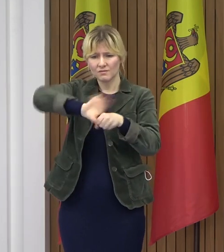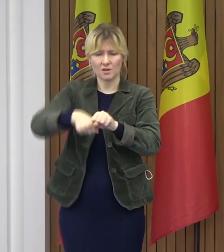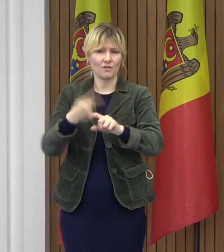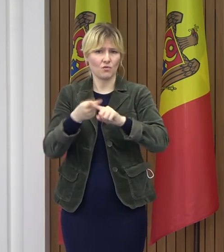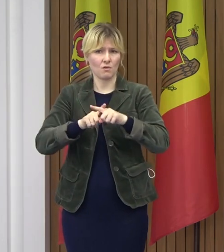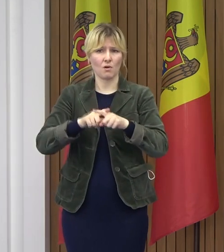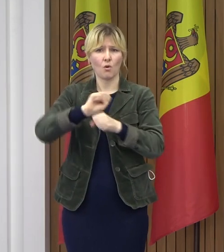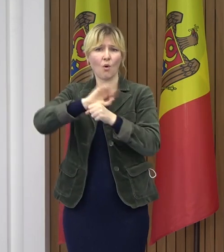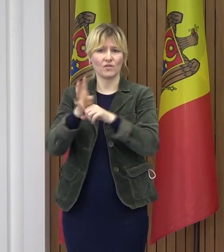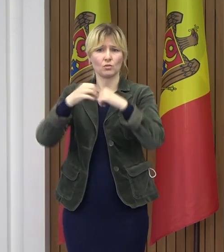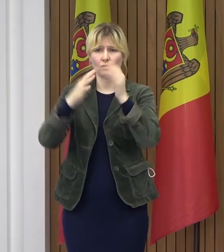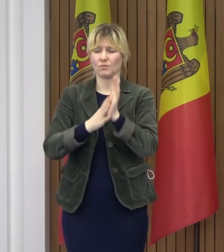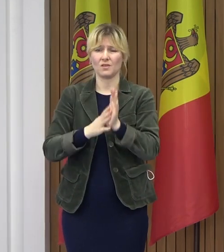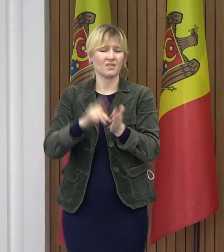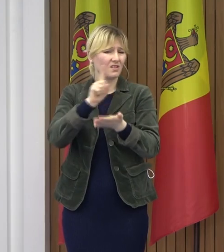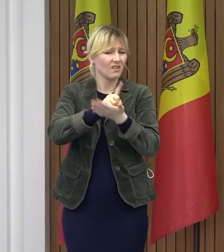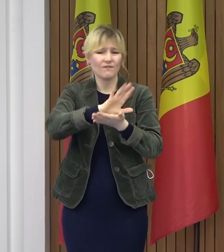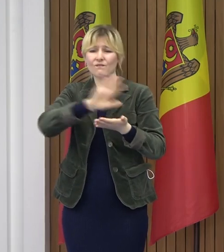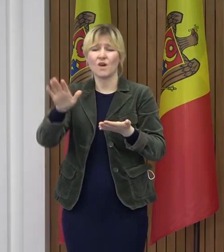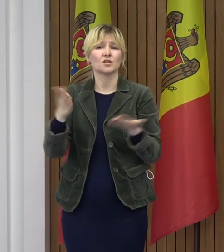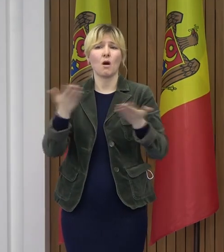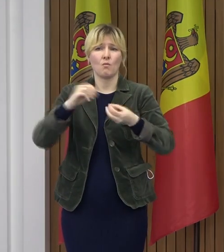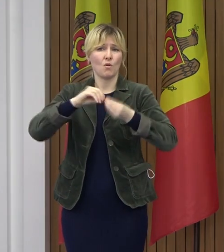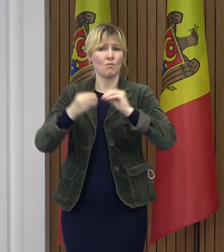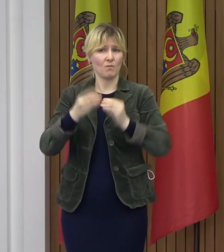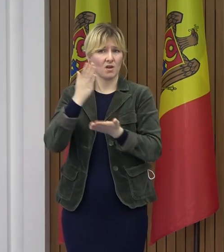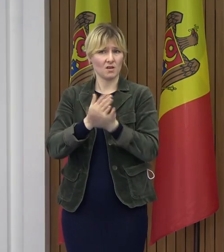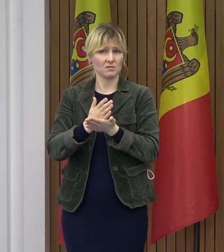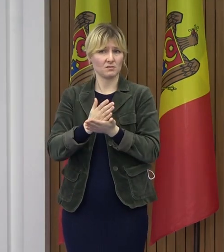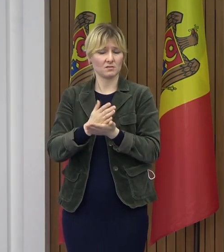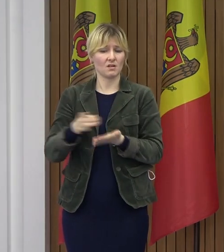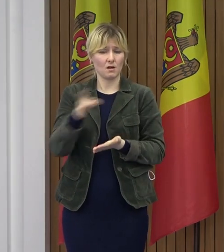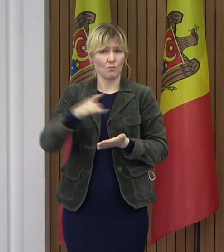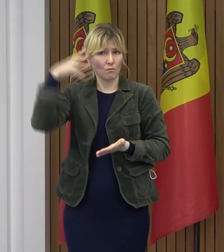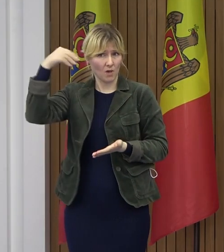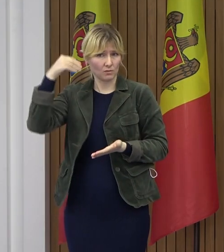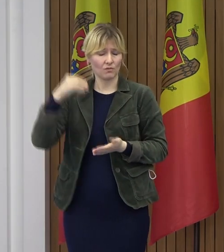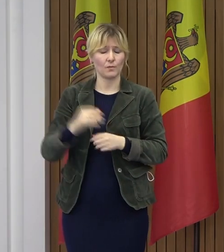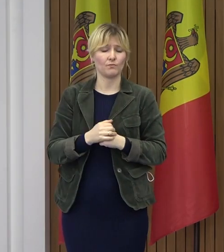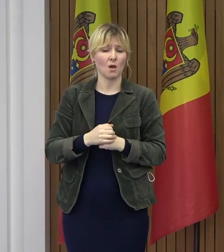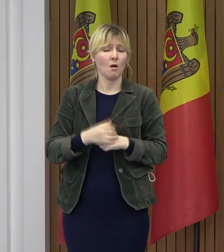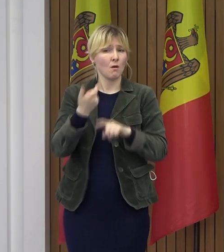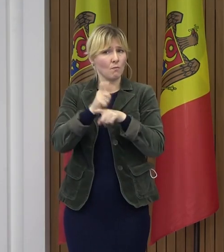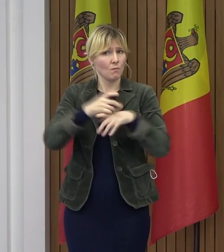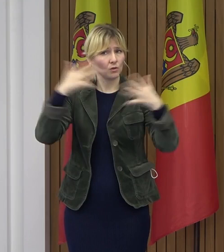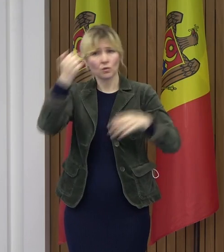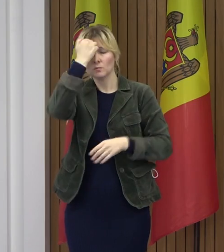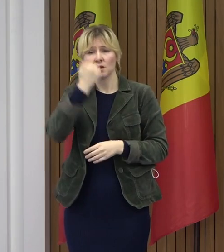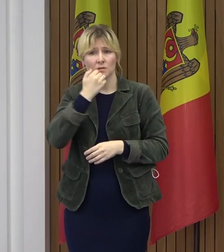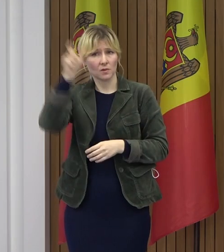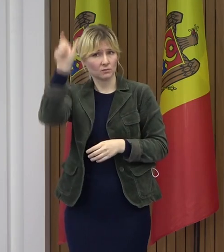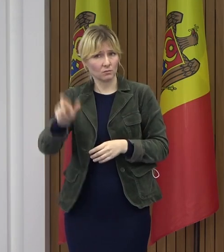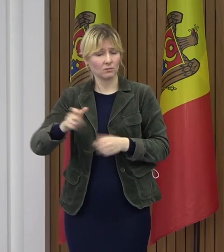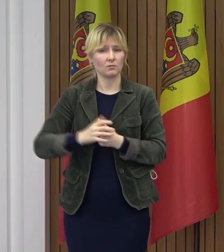-19, indiferent de tulpină în țara noastră, lucru pentru care suntem recunoscători domnului academician și chiar îndemn